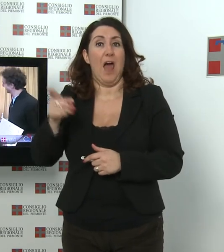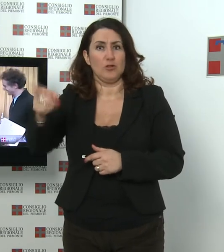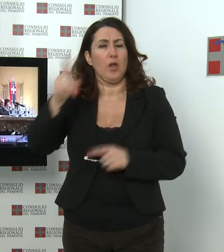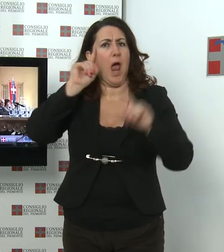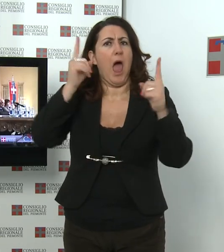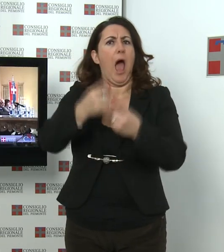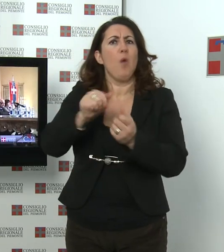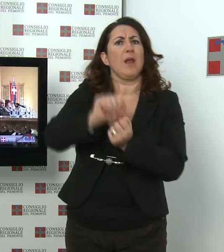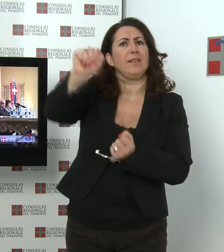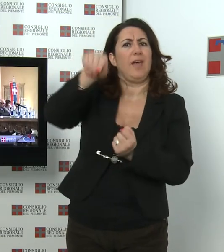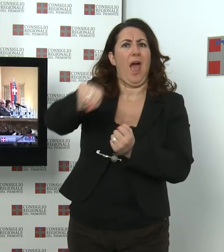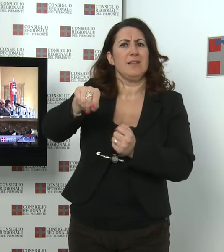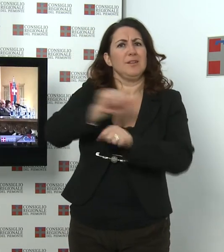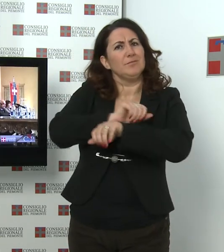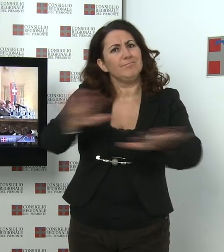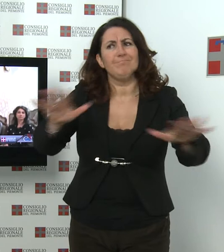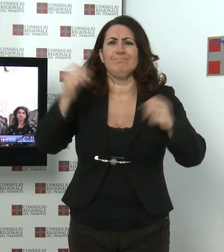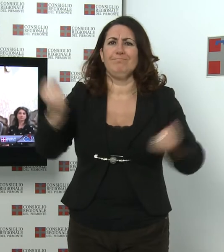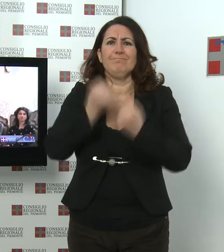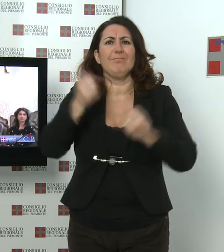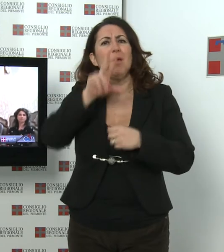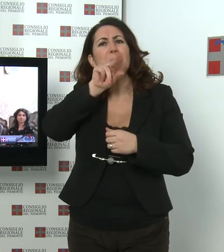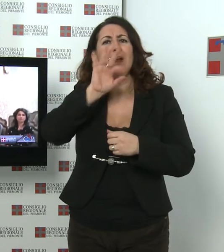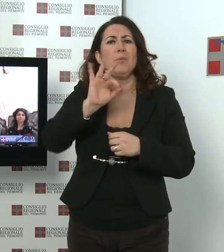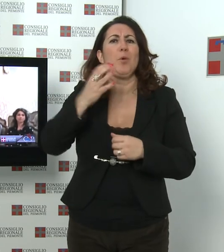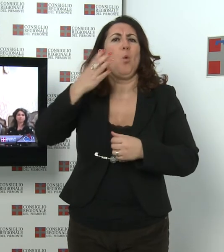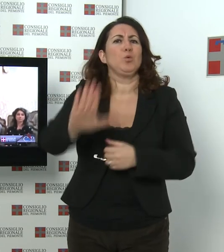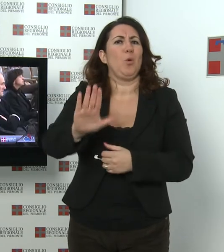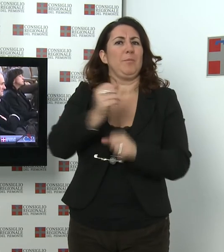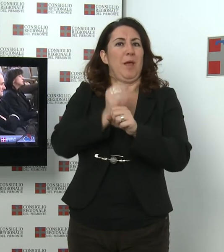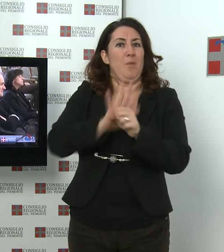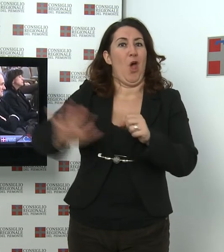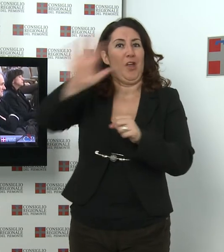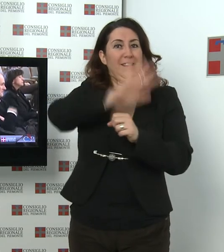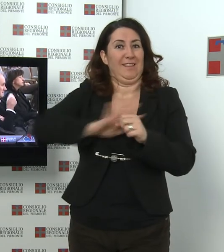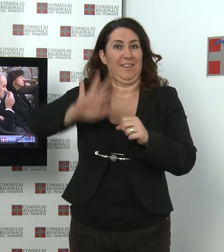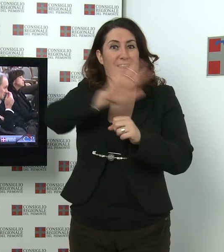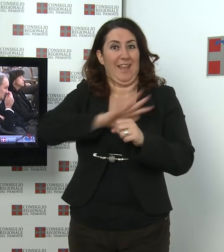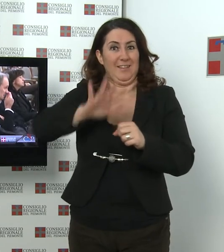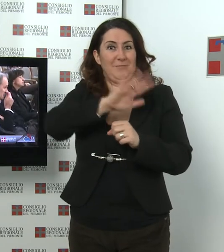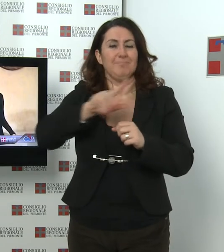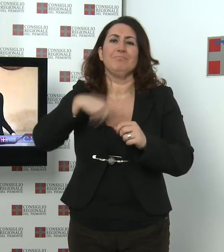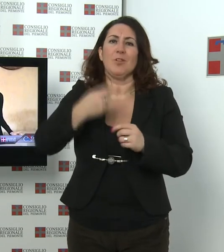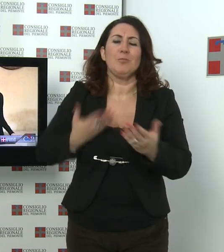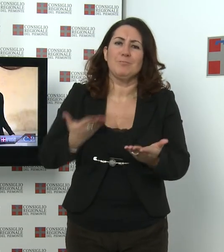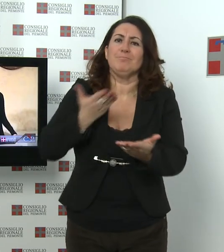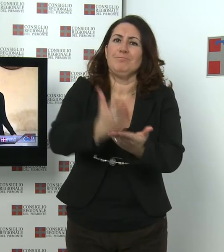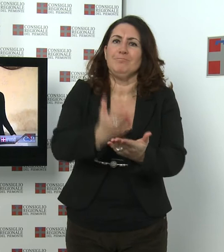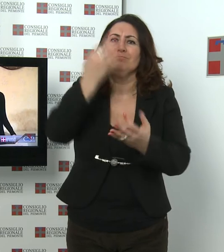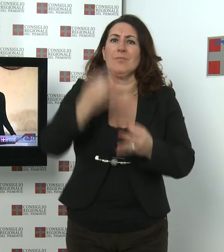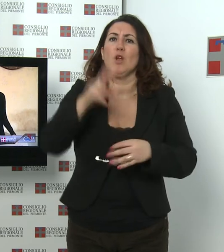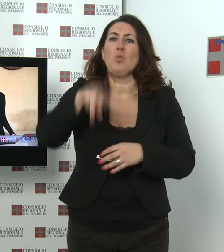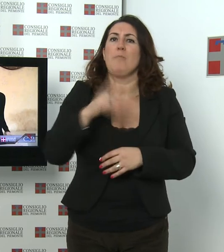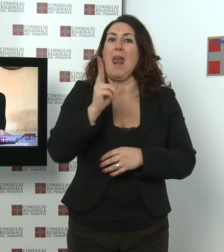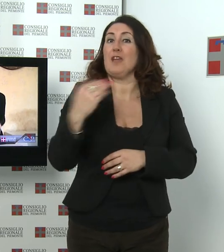hanno promosso e diffuso la cultura piemontese. Nell'occasione è stata presentata la pubblicazione della tesi vincitrice dell'edizione 2012